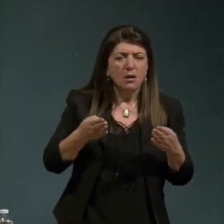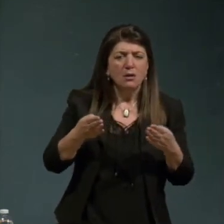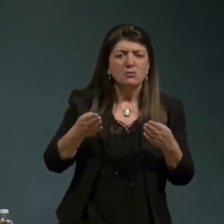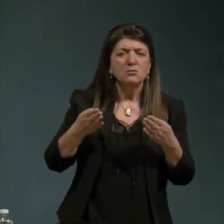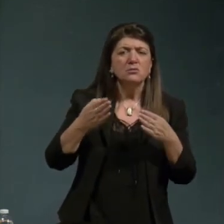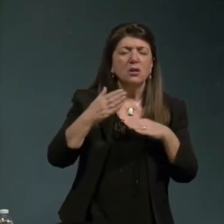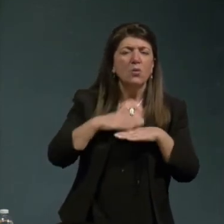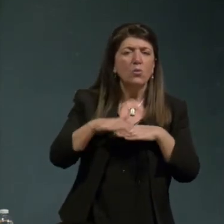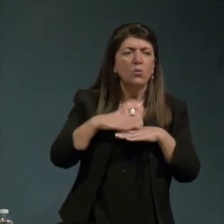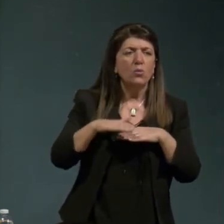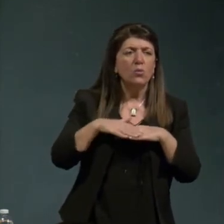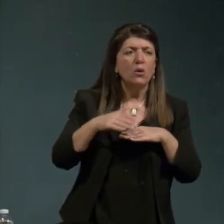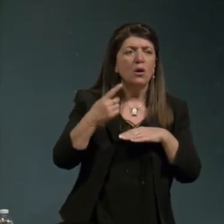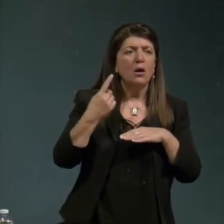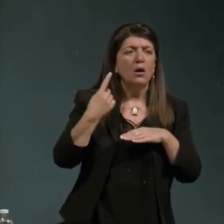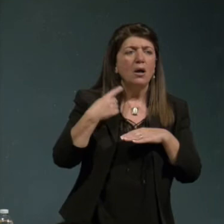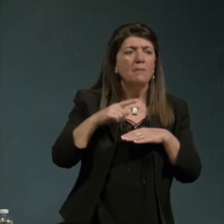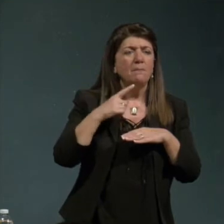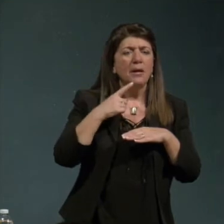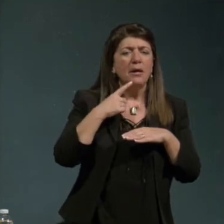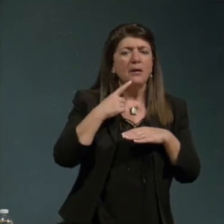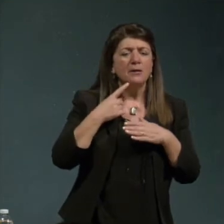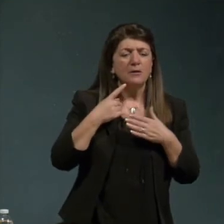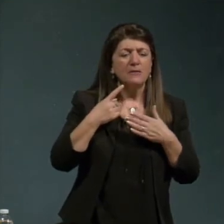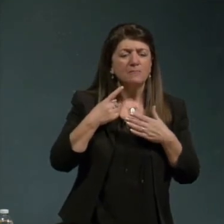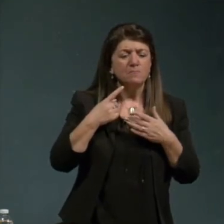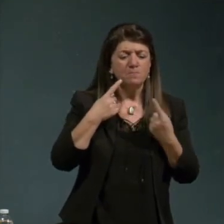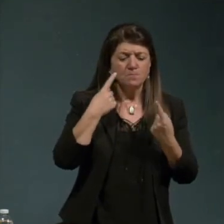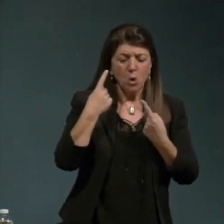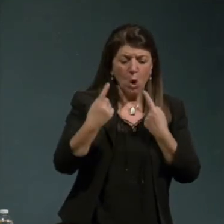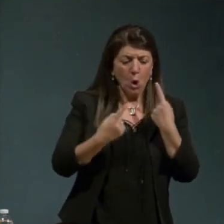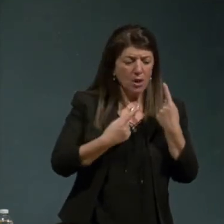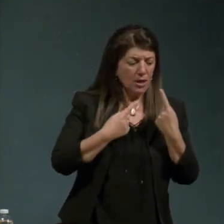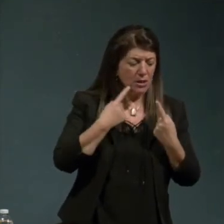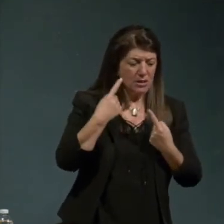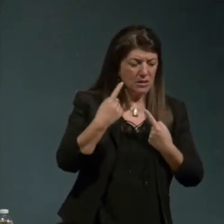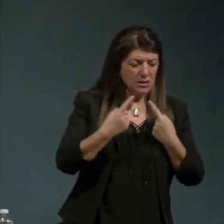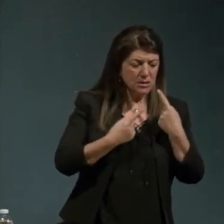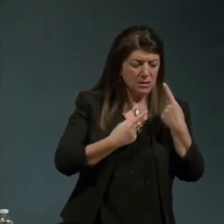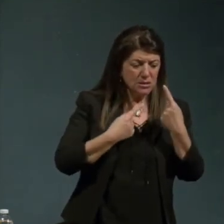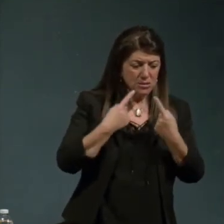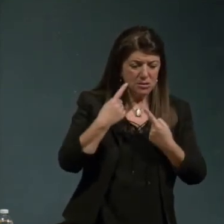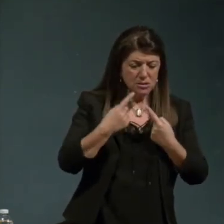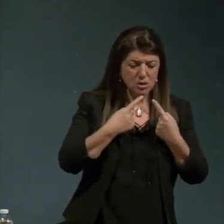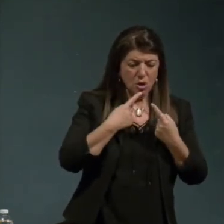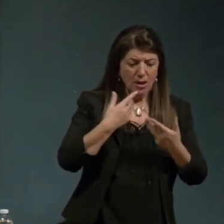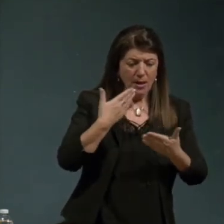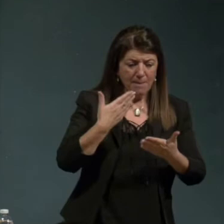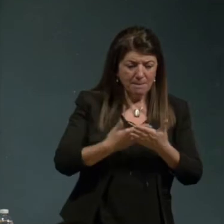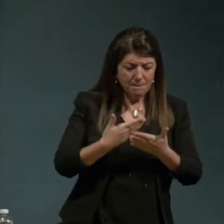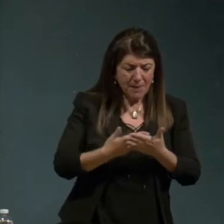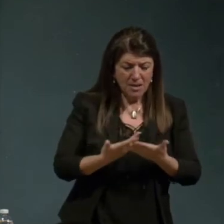alle condizioni immediate all'adaptazione alle mestiere